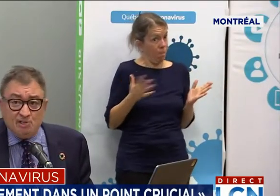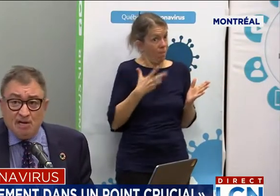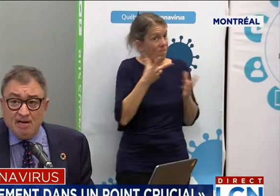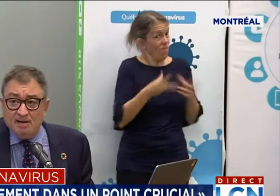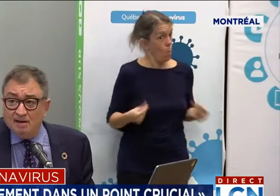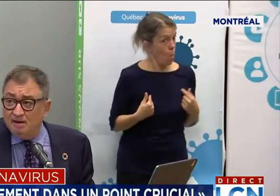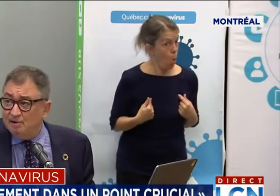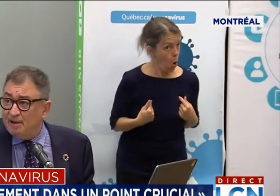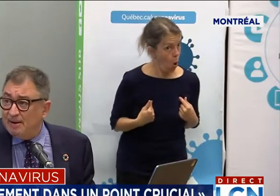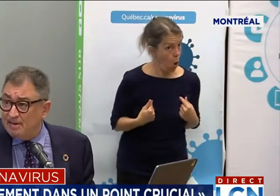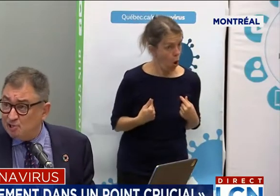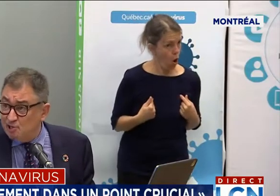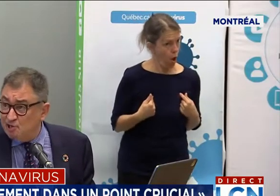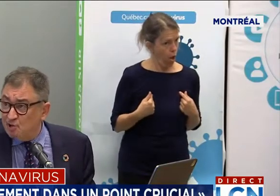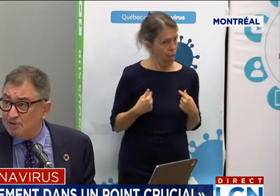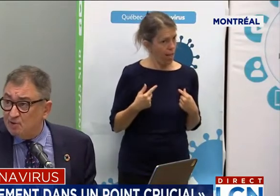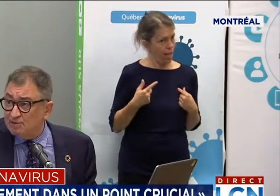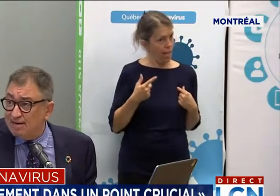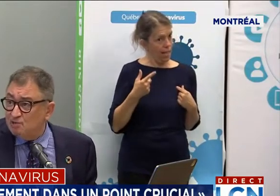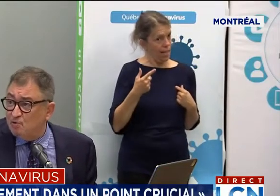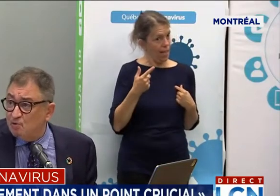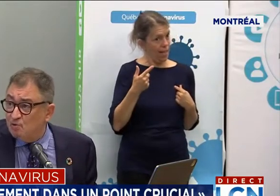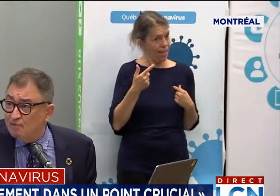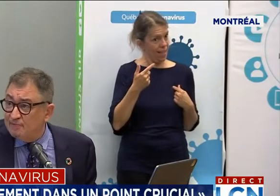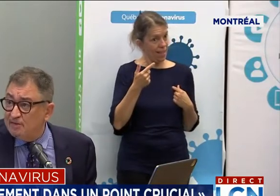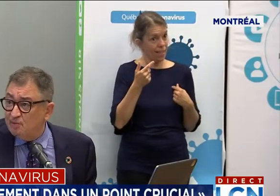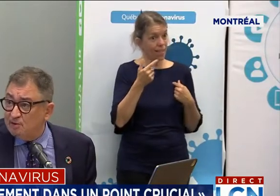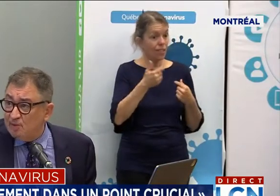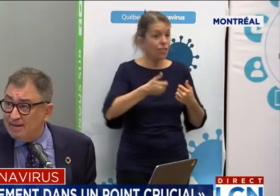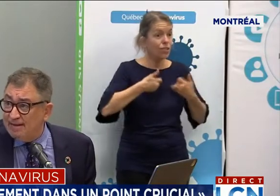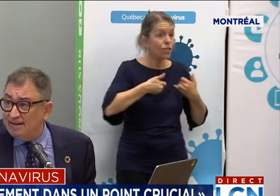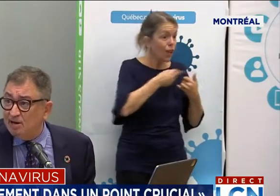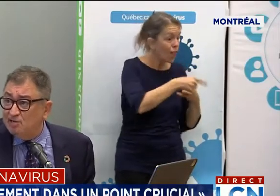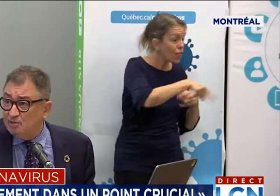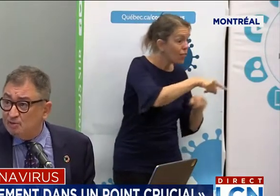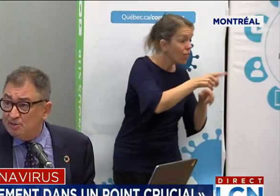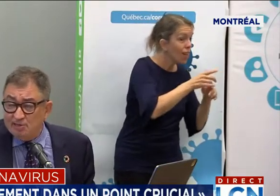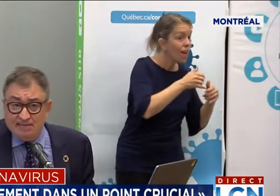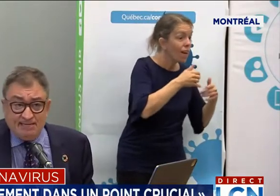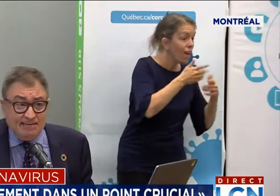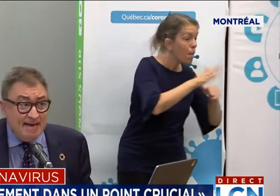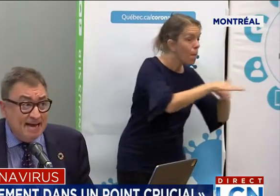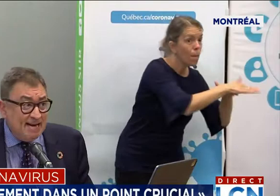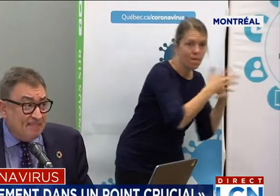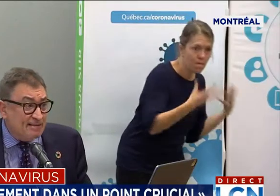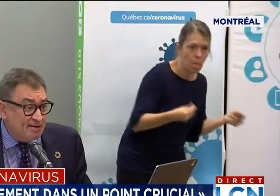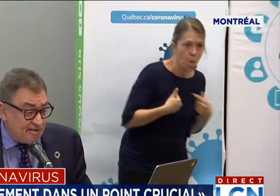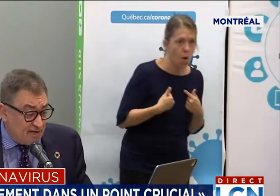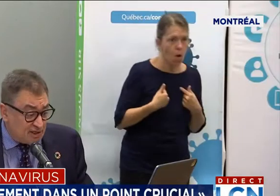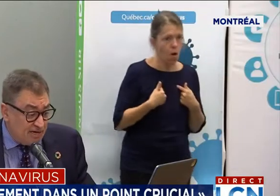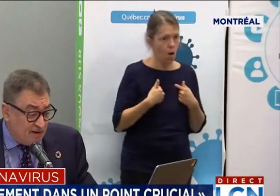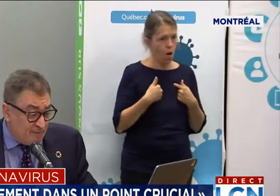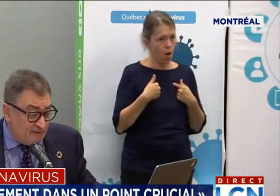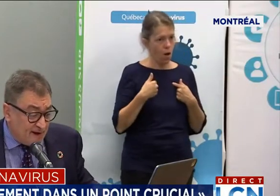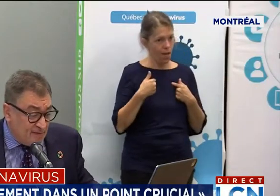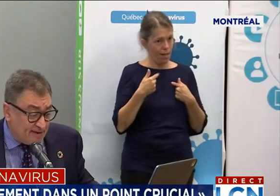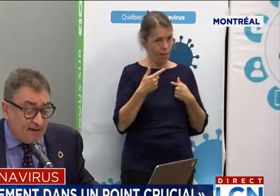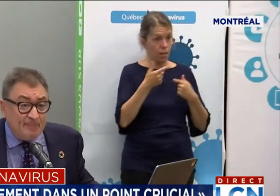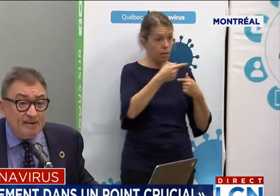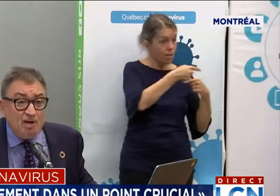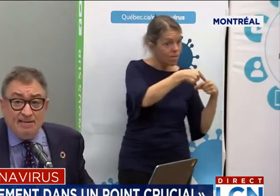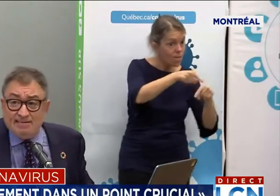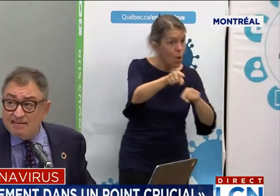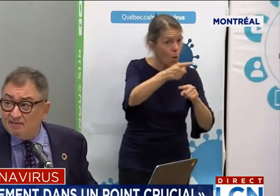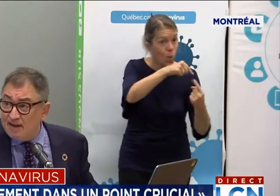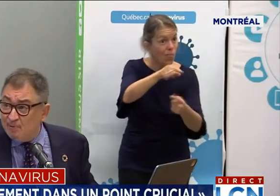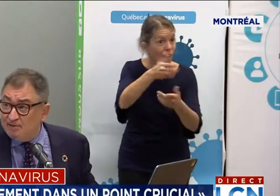confine des gens, notamment les jeunes, ont des conséquences au confinement. Ils ont besoin d'aller à l'école, ils ont besoin de socialiser. Les personnes âgées peuvent avoir